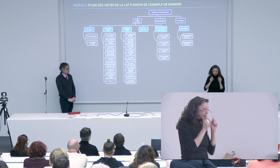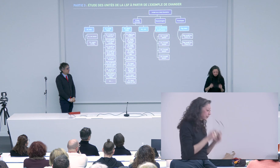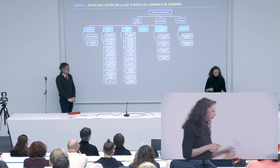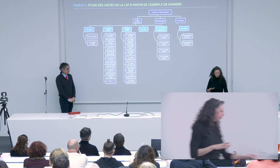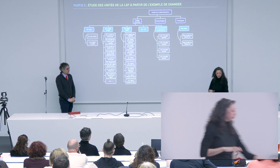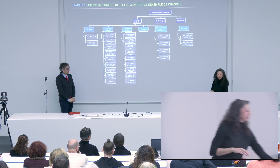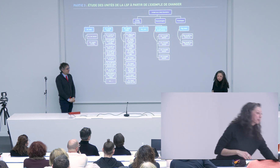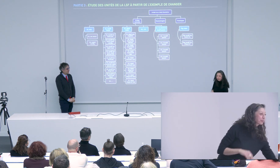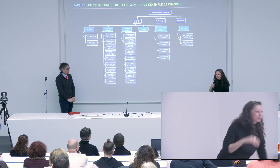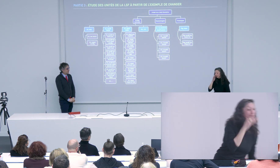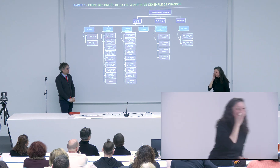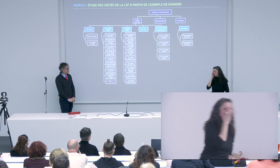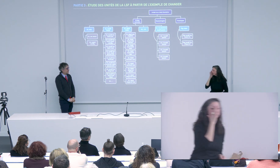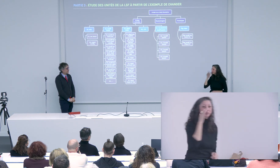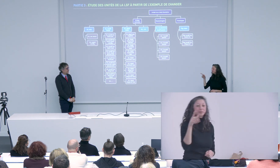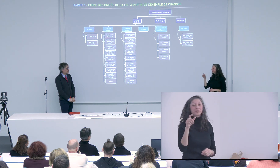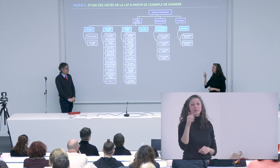alors pardon